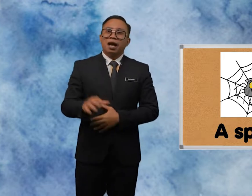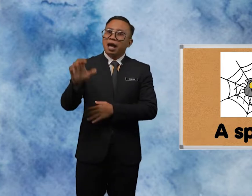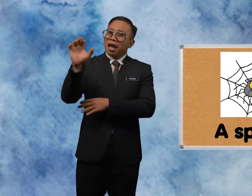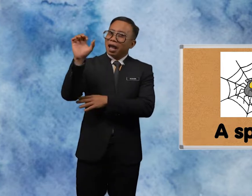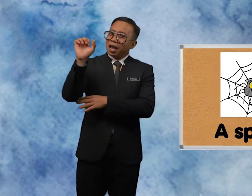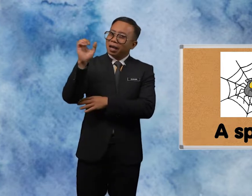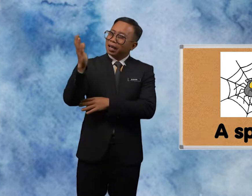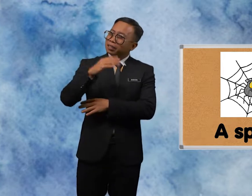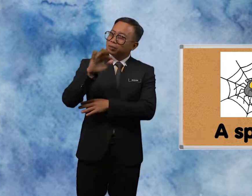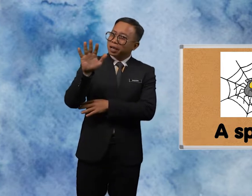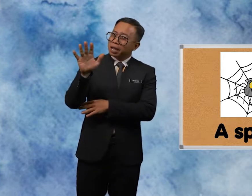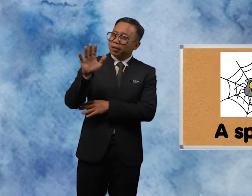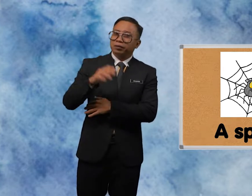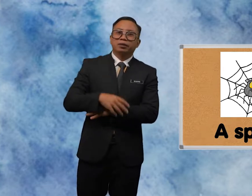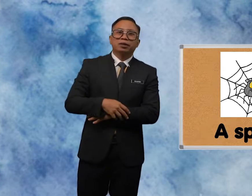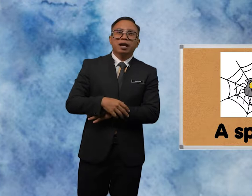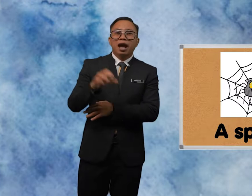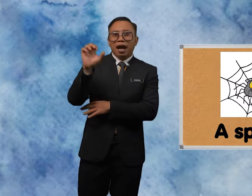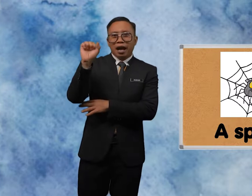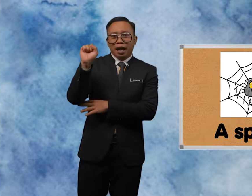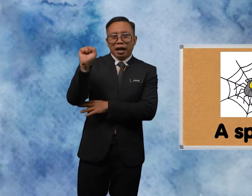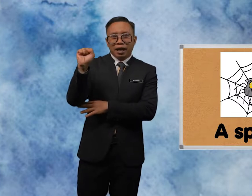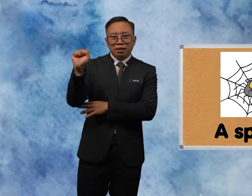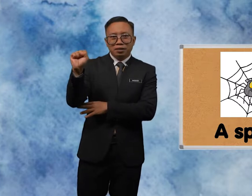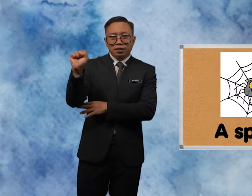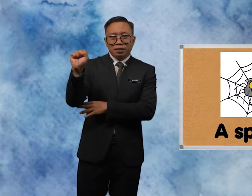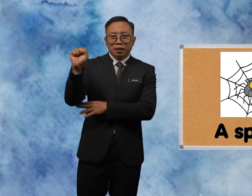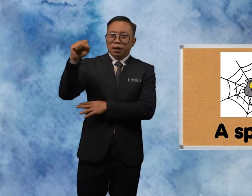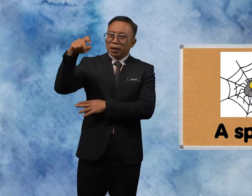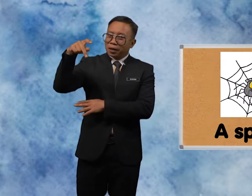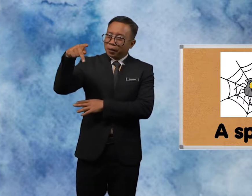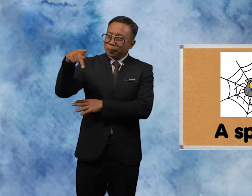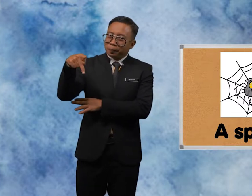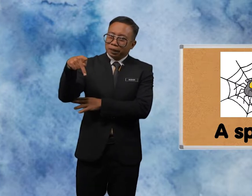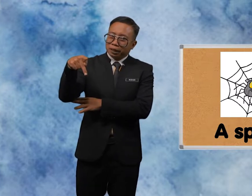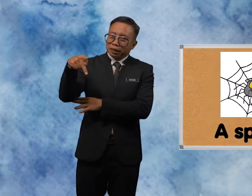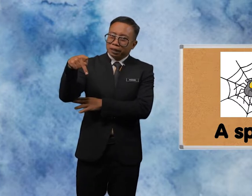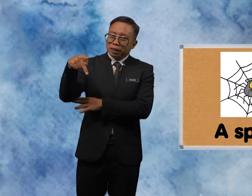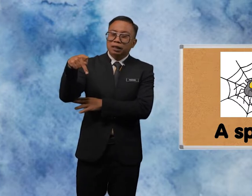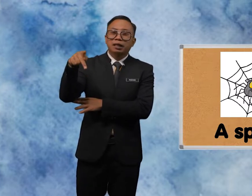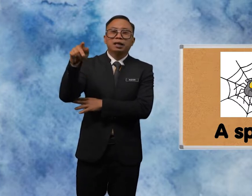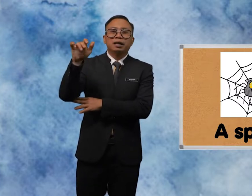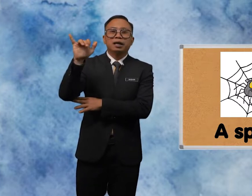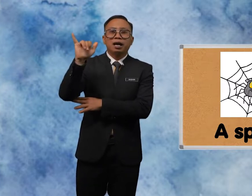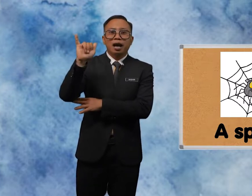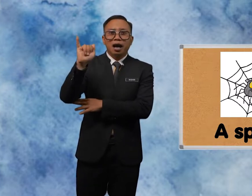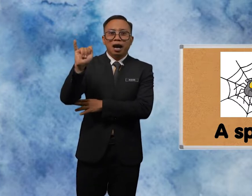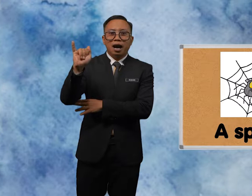Let's Let's Spell S P I